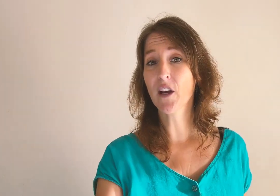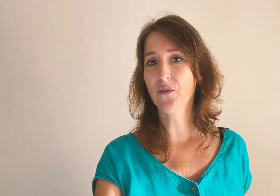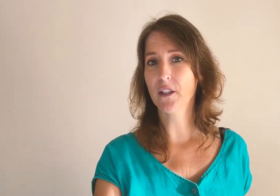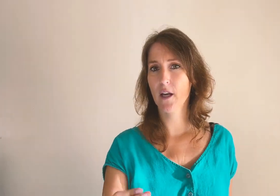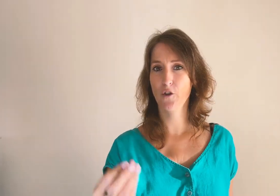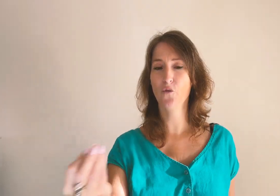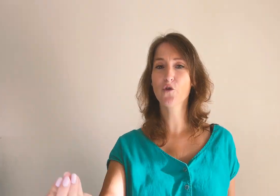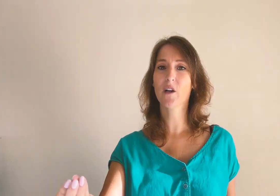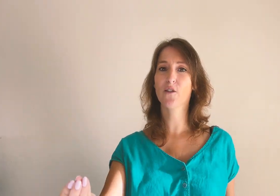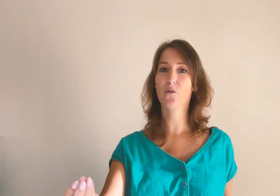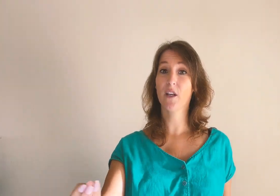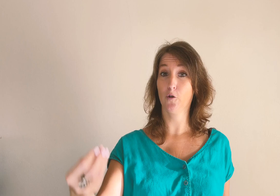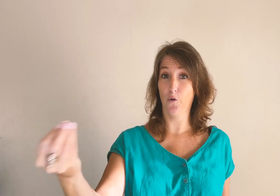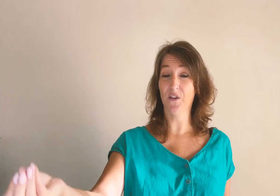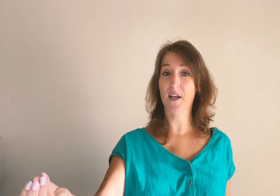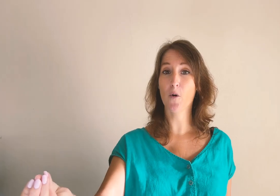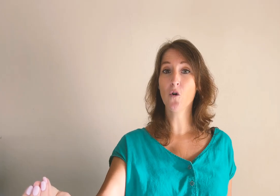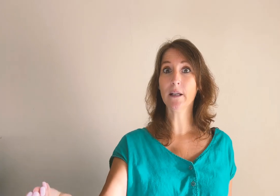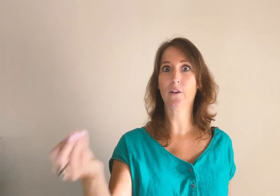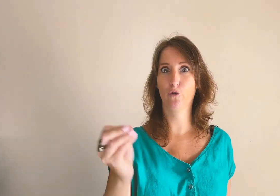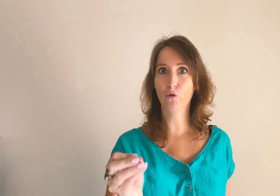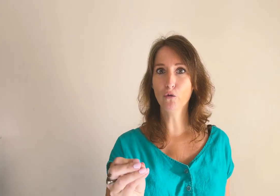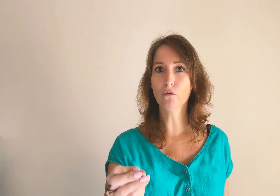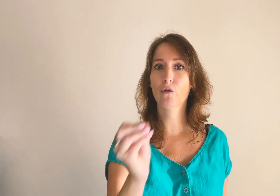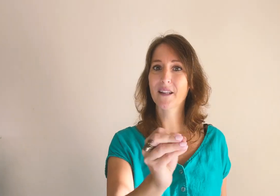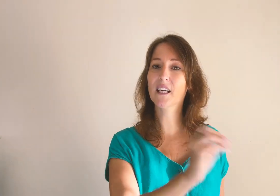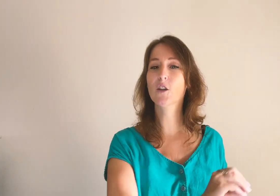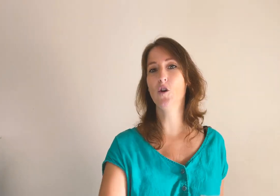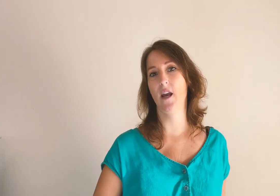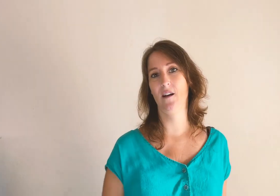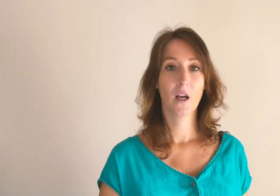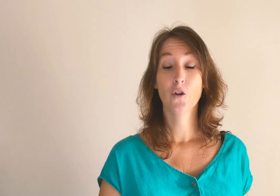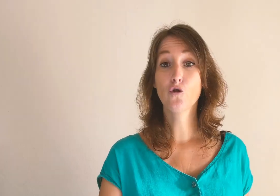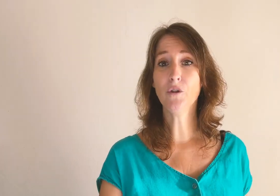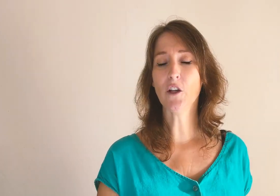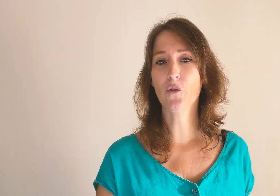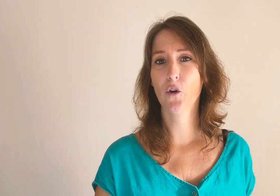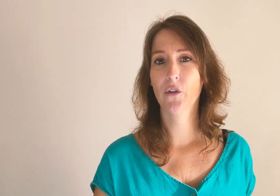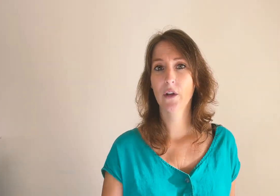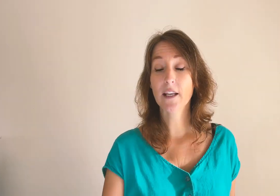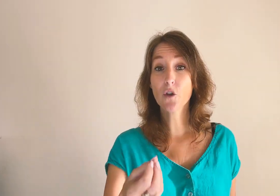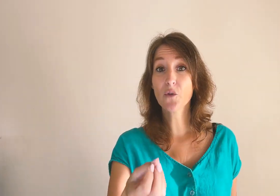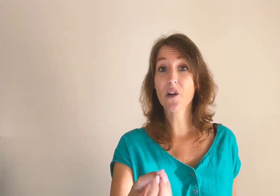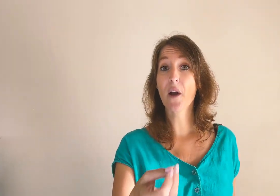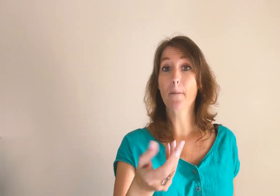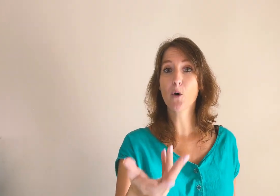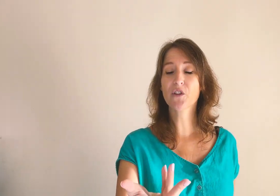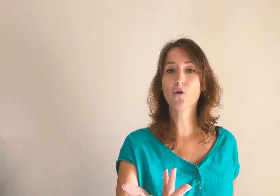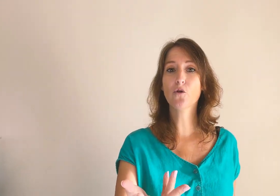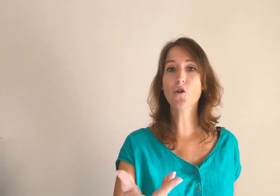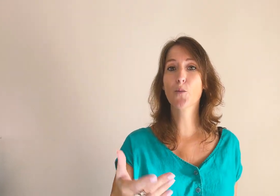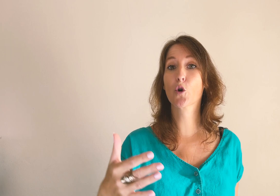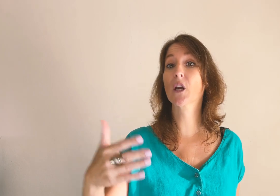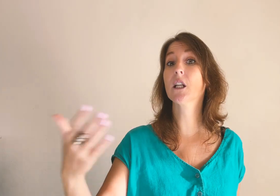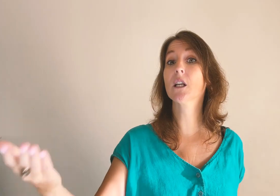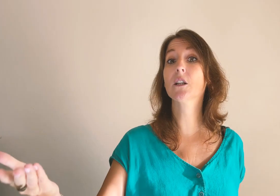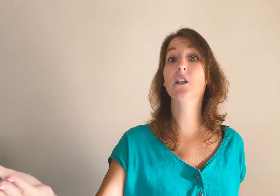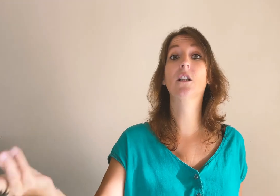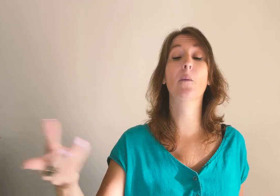trafic, est-ce que vous en recevez suffisamment et surtout de manière régulière ? Tunnel de vente, est-ce que vous avez un processus pour que quelqu'un qui est un